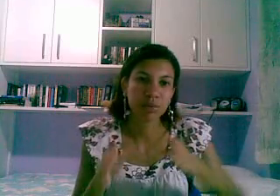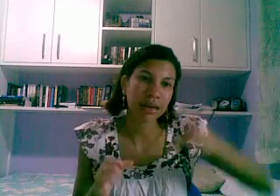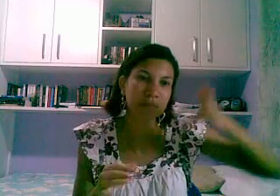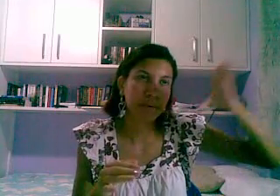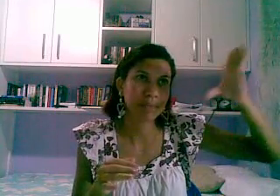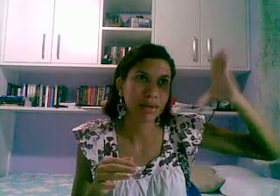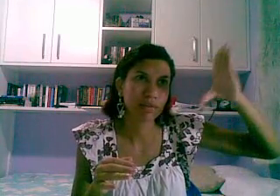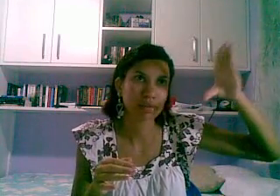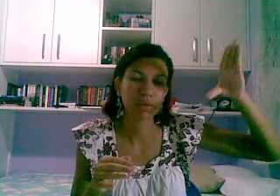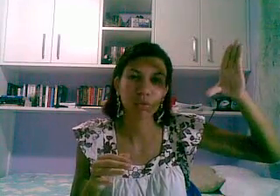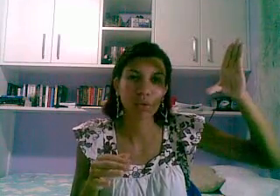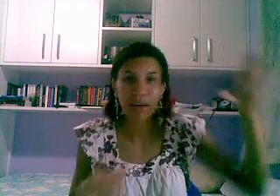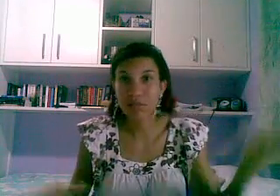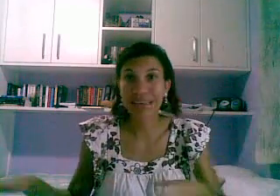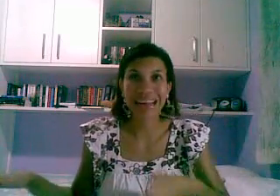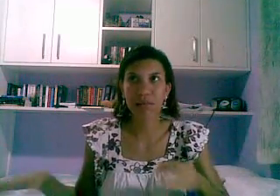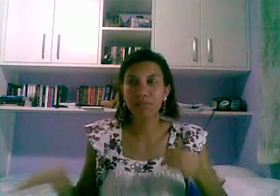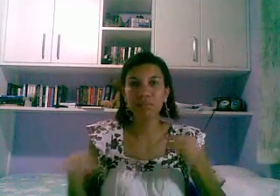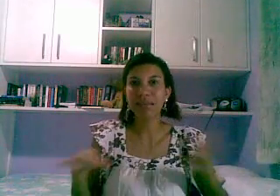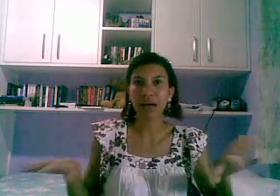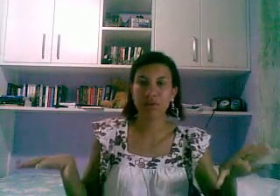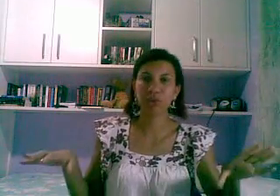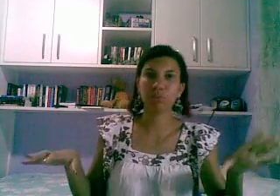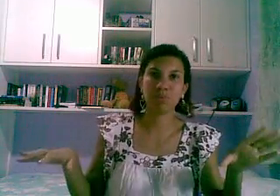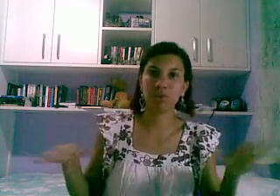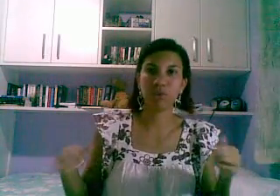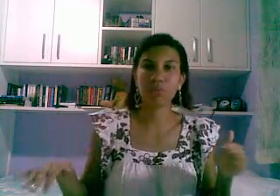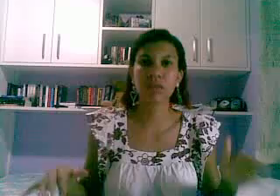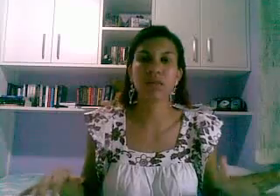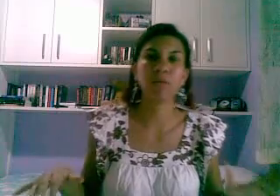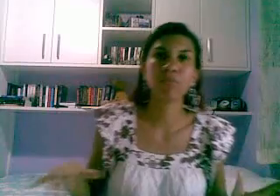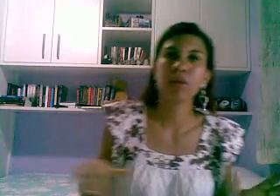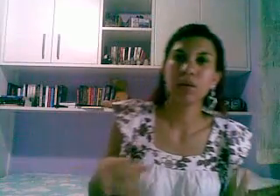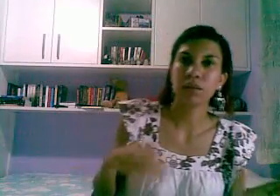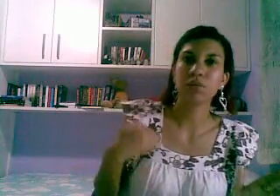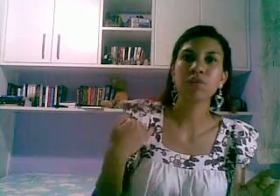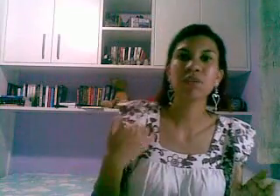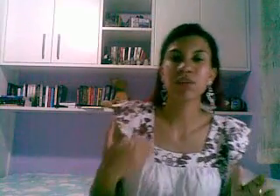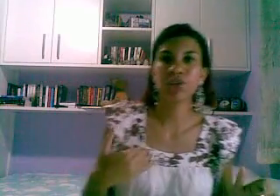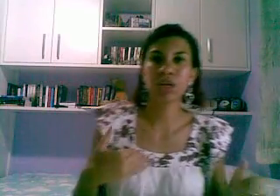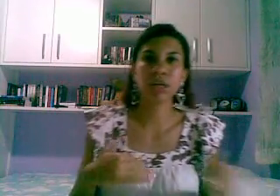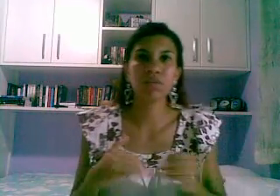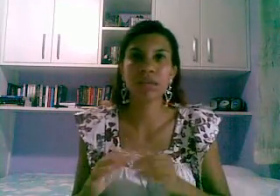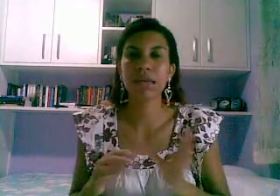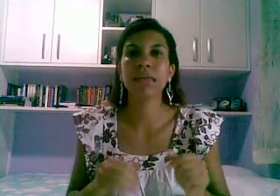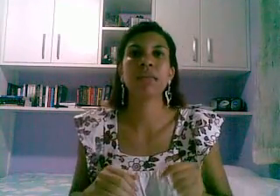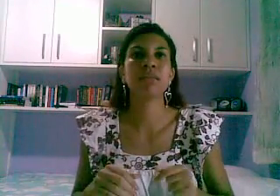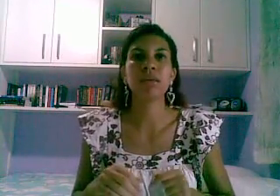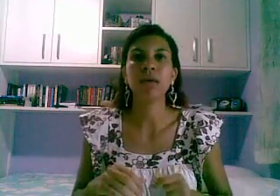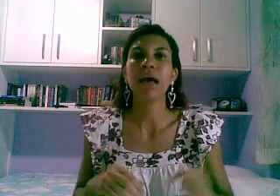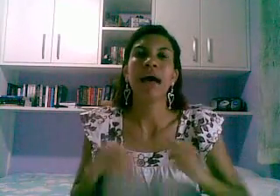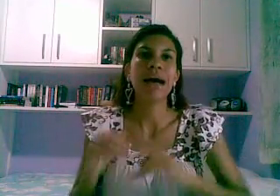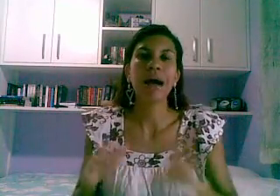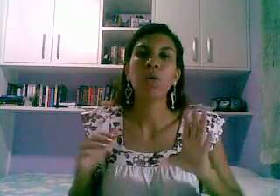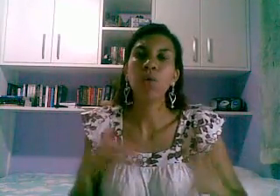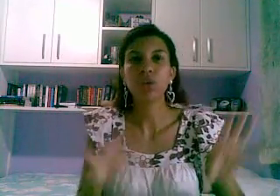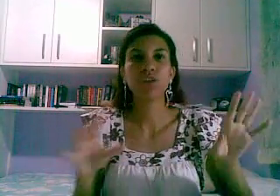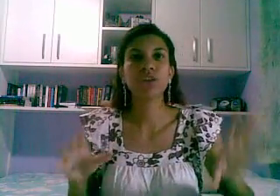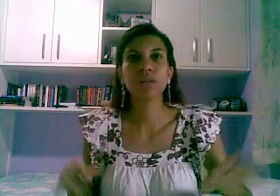tipo, tá em primeiro, segundo lugar você cai bizarramente de posição então se eu fizer gincana vai ser aquela assim ah, hoje